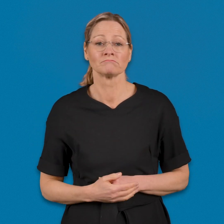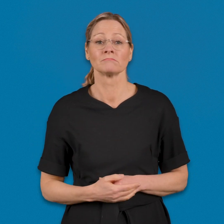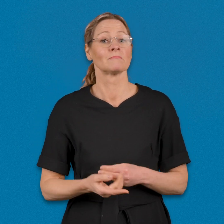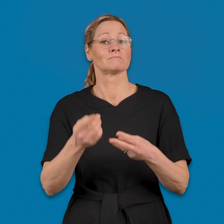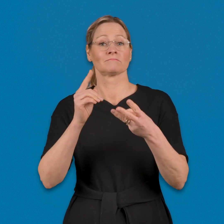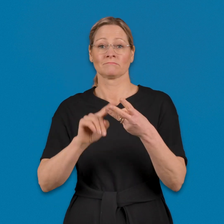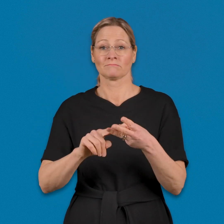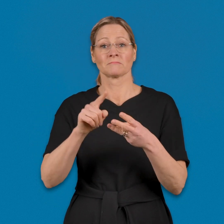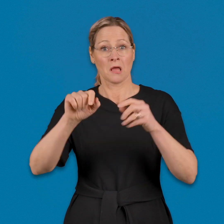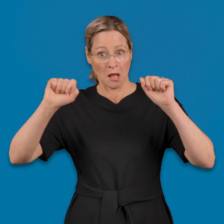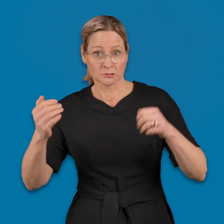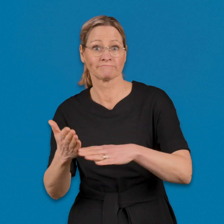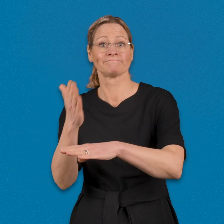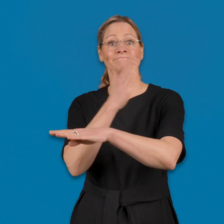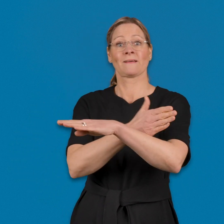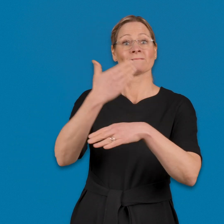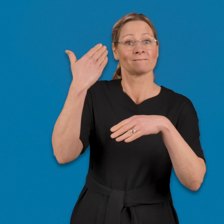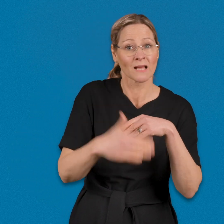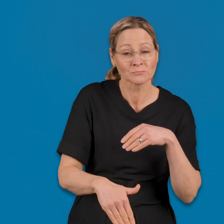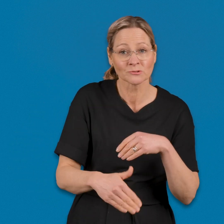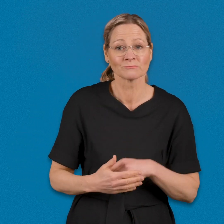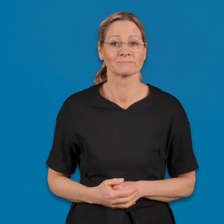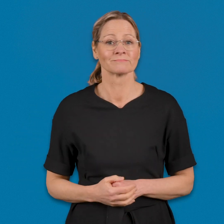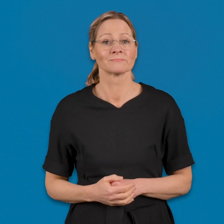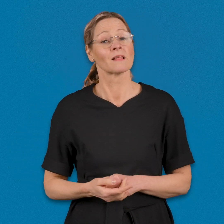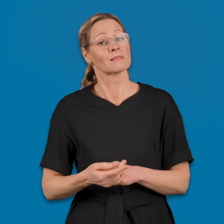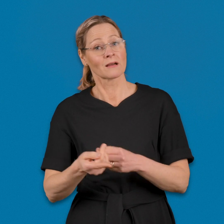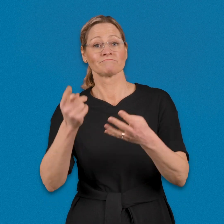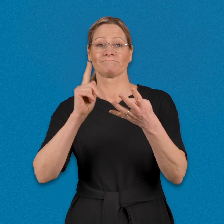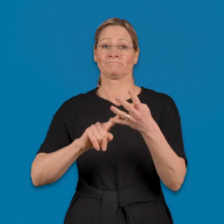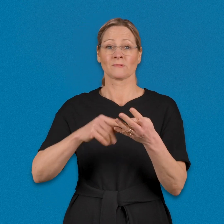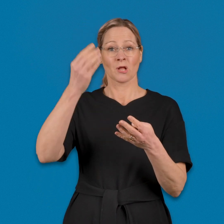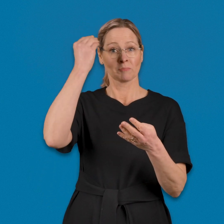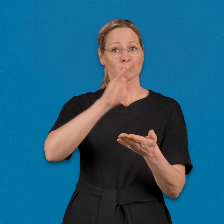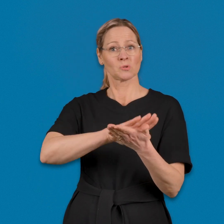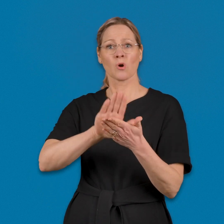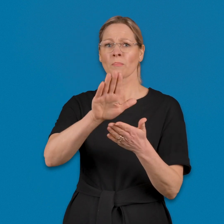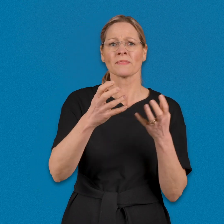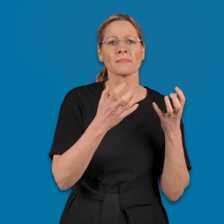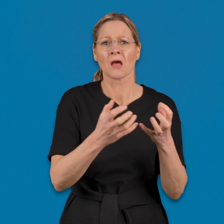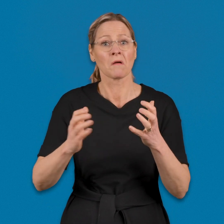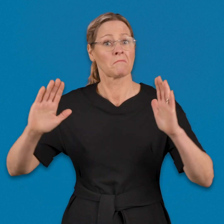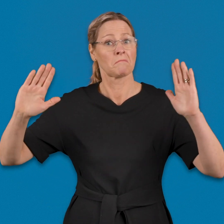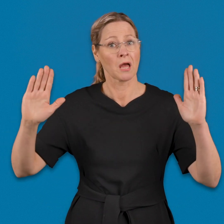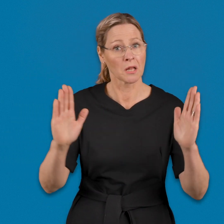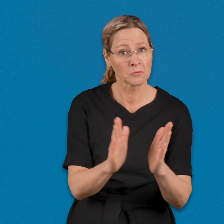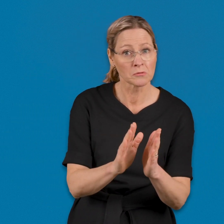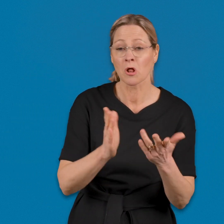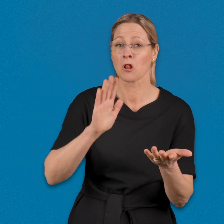opiskelusi, valmistut ennakoitua aikaisemmin, opiskelutulkkausksen tarpeesi vähenee